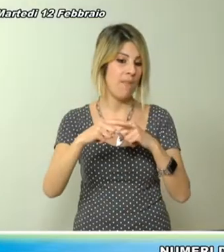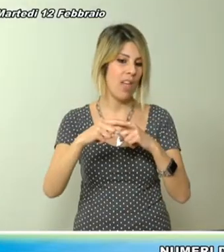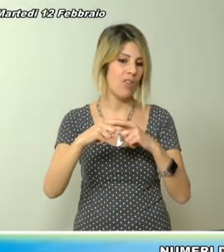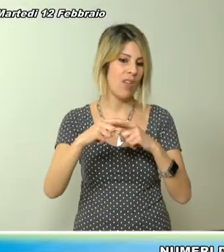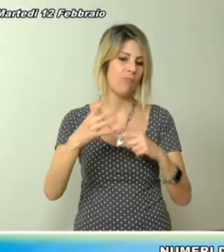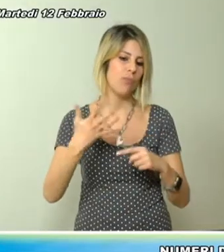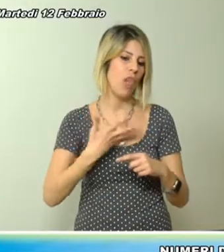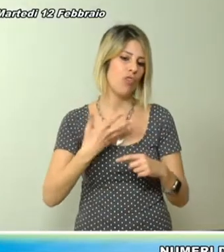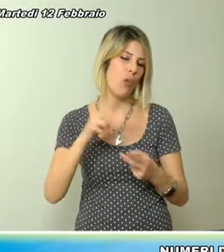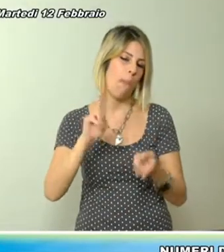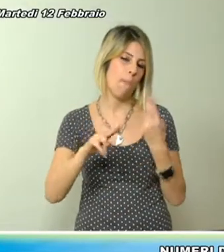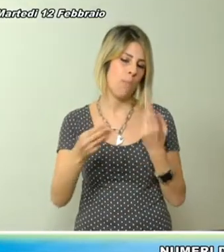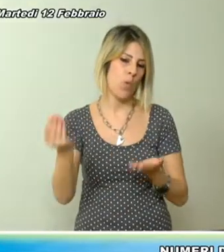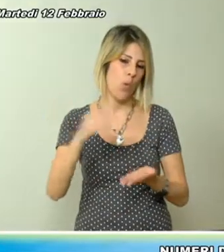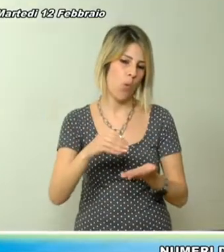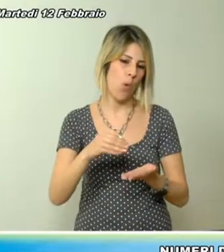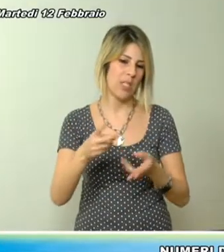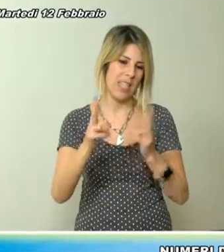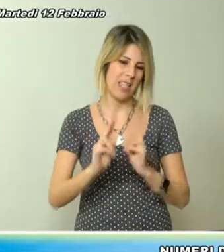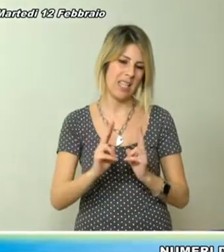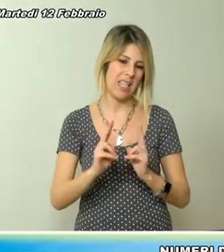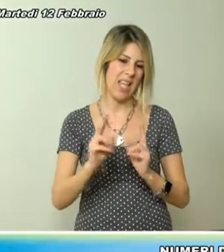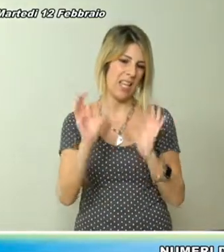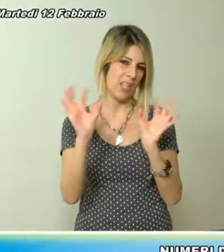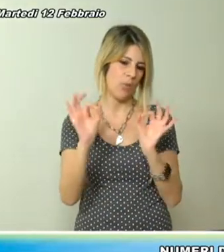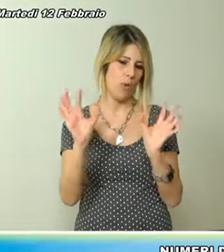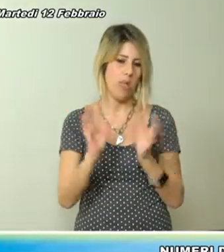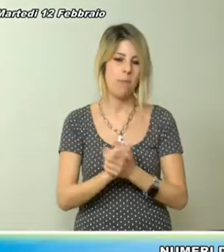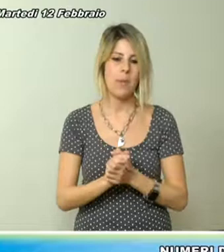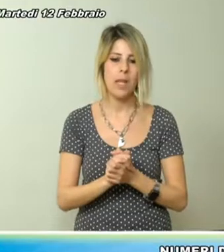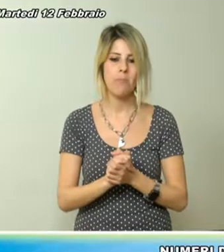completo per ora solo le postazioni centrali della via Mazzini.